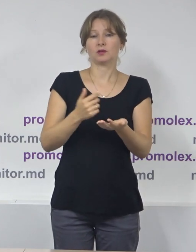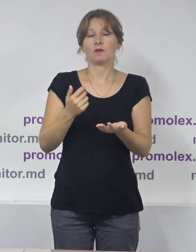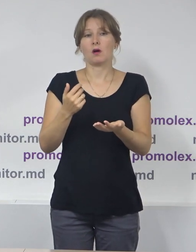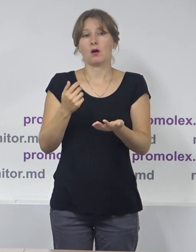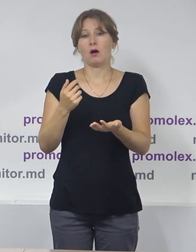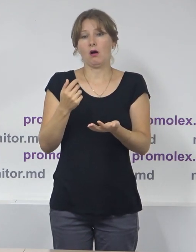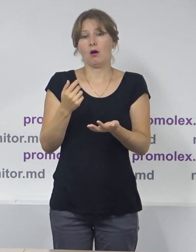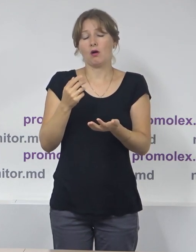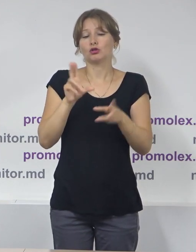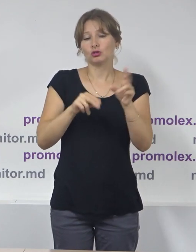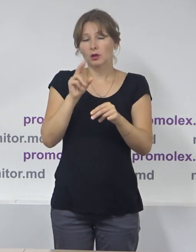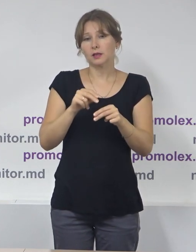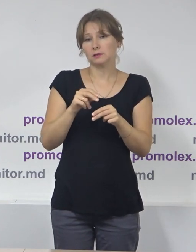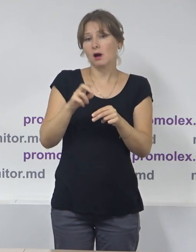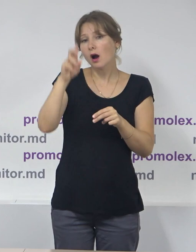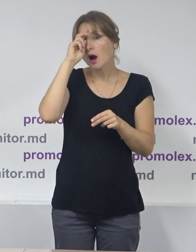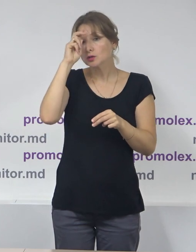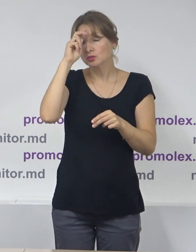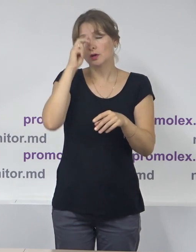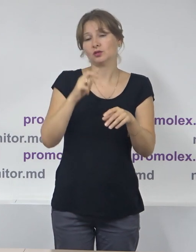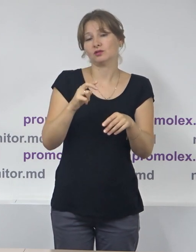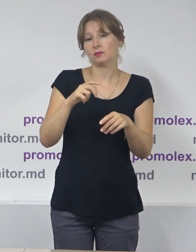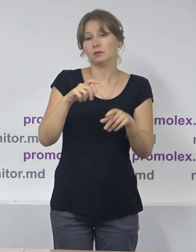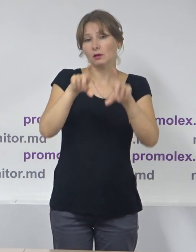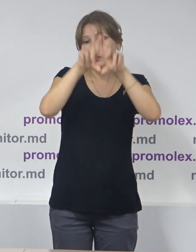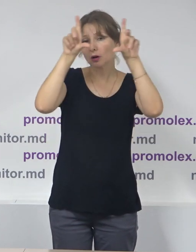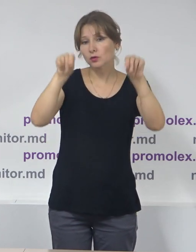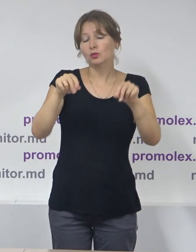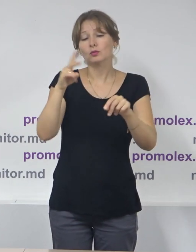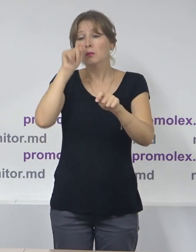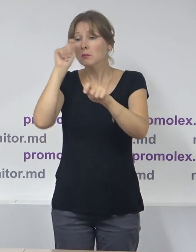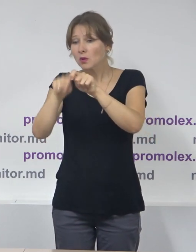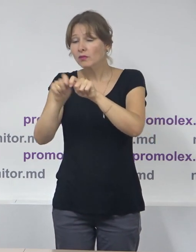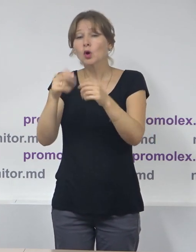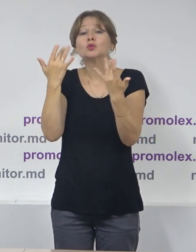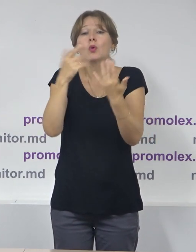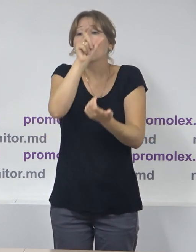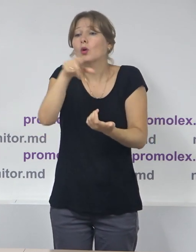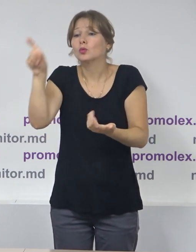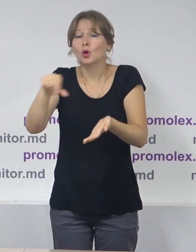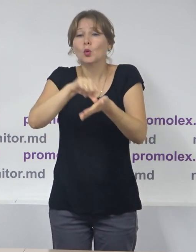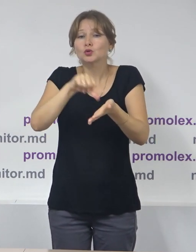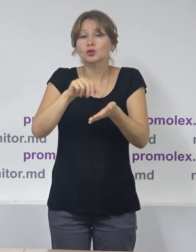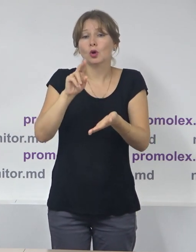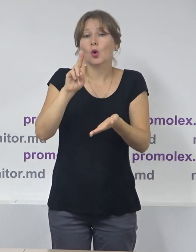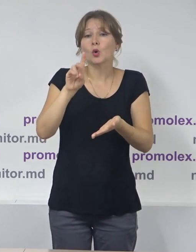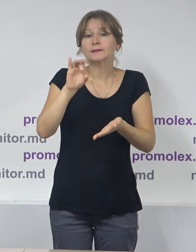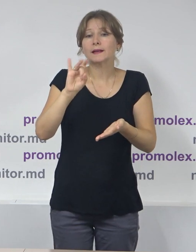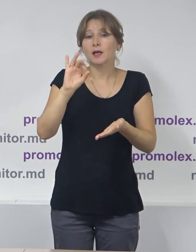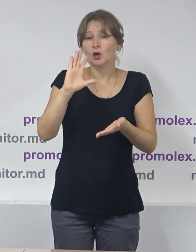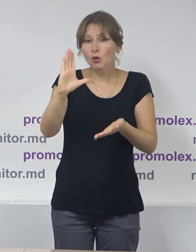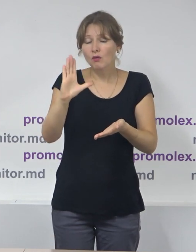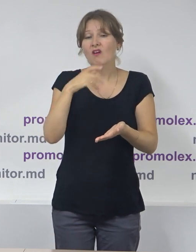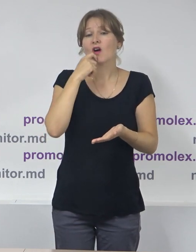O autoritate publică chiar a solicitat CEC să modifice numărul de consilieri pe motiv că datele prezentate de ASP